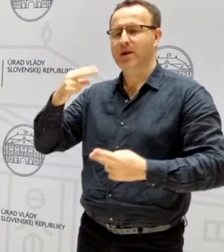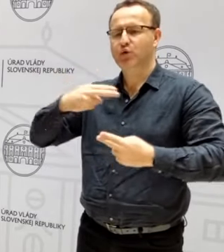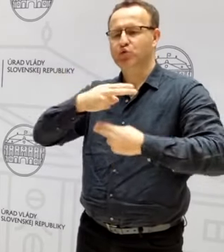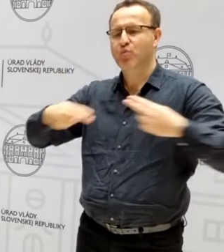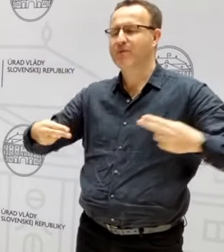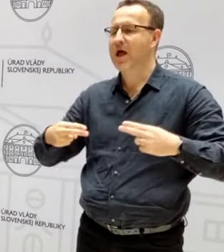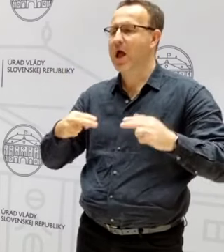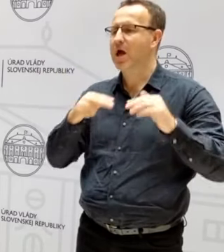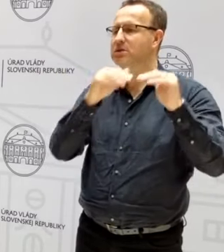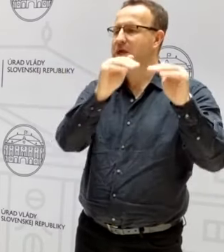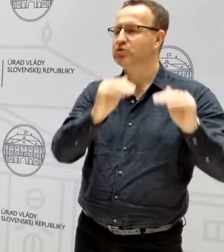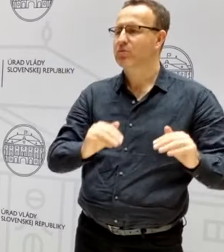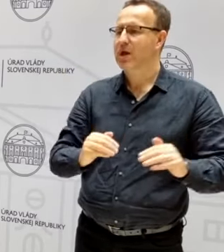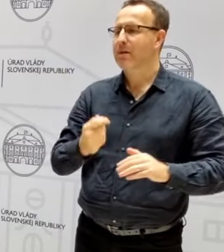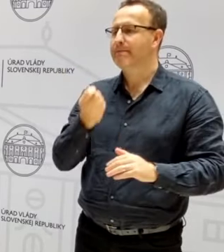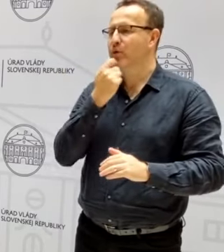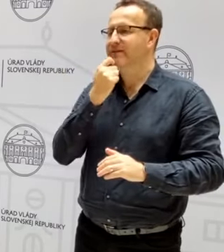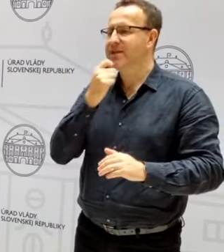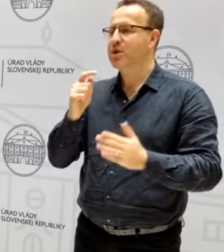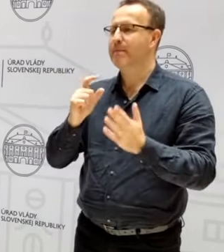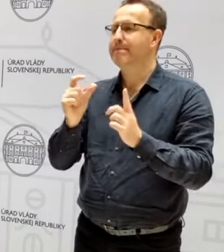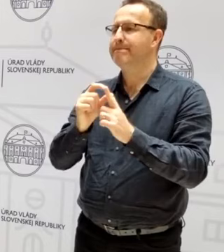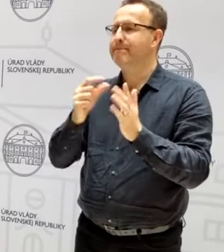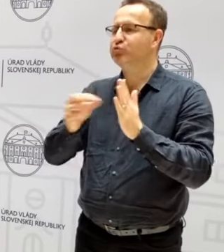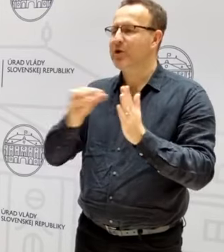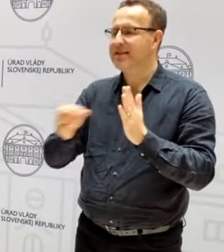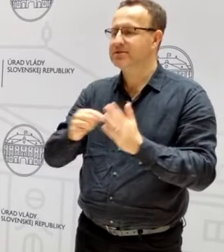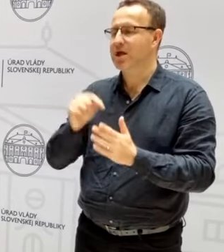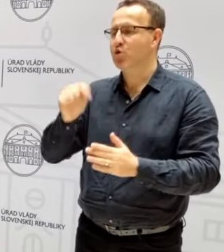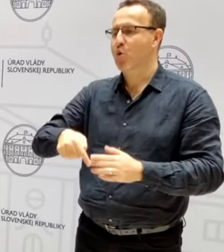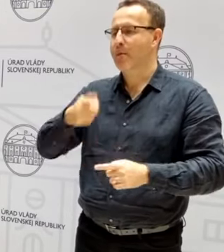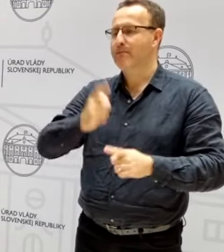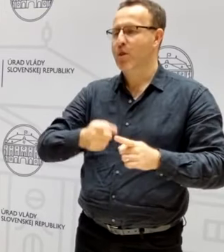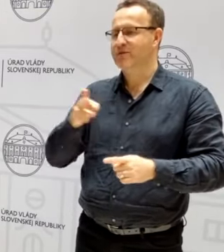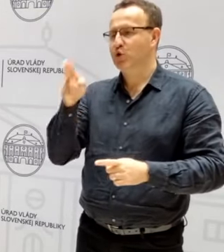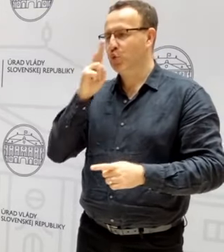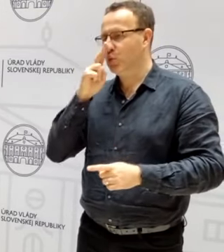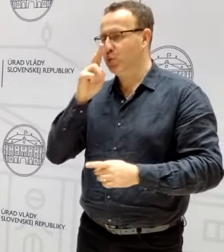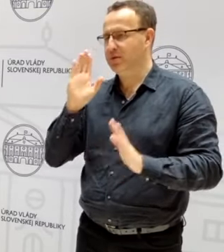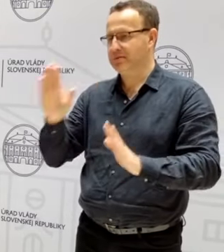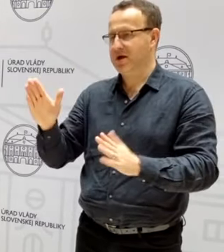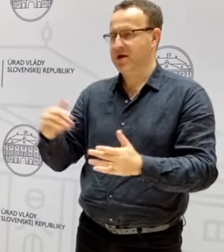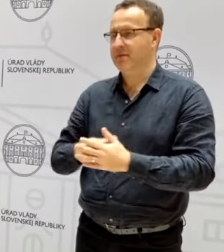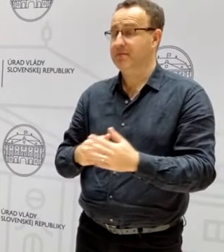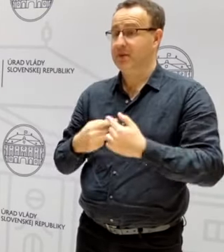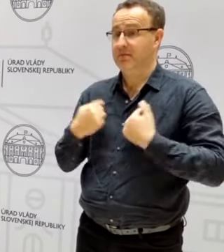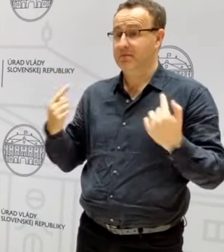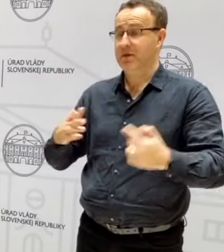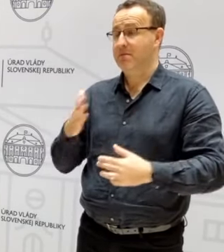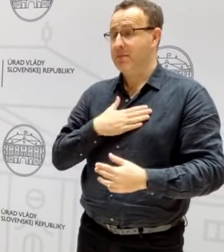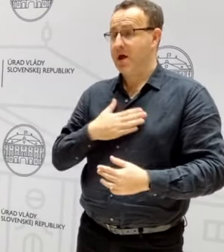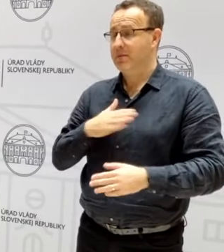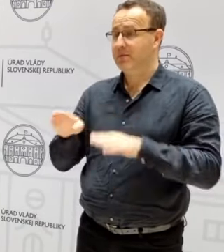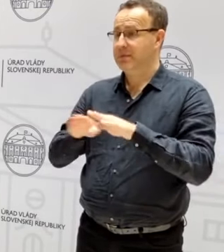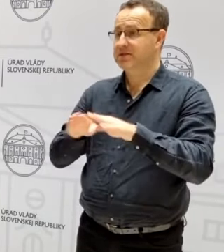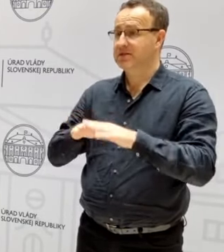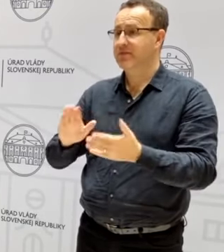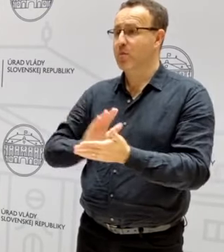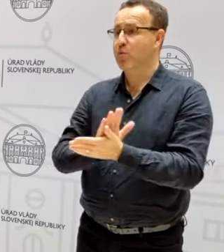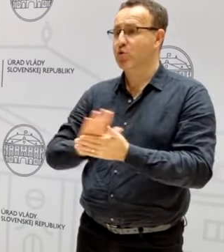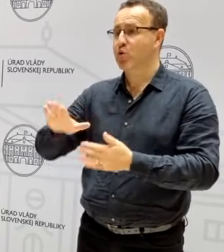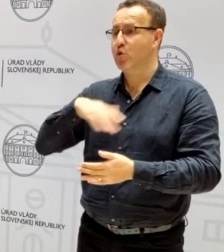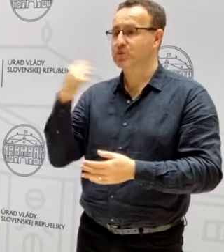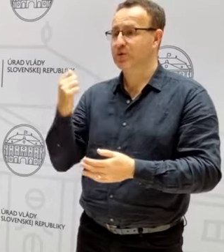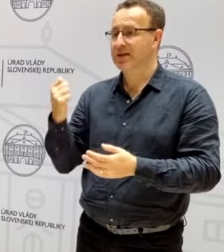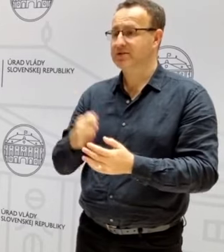potravinovej pšenice do polovice júna. My máme k dispozícii na ministerstve podostarstva